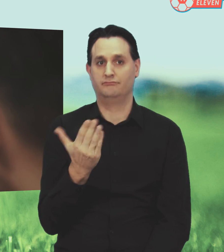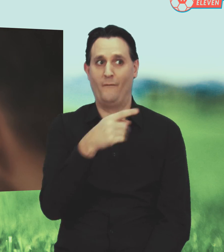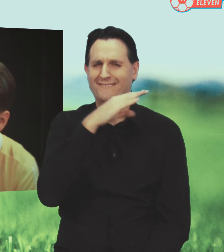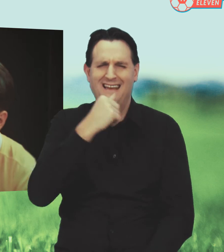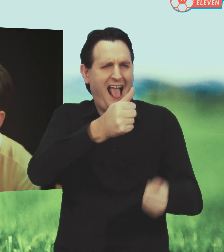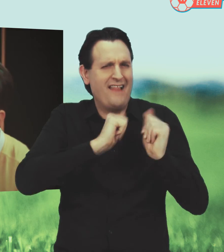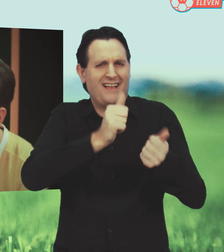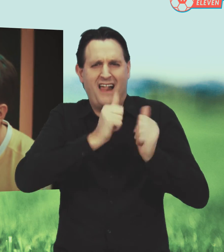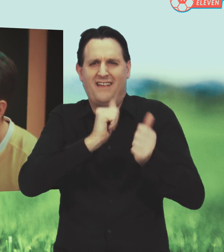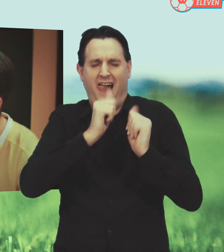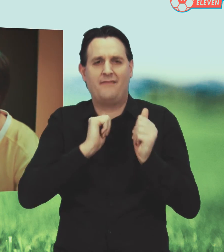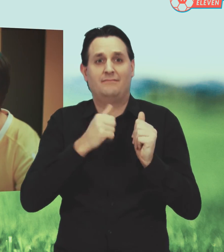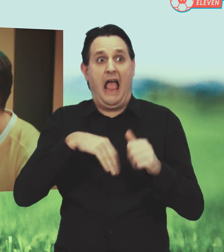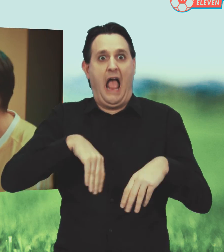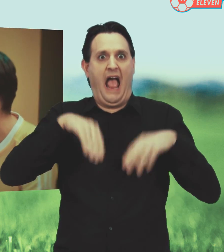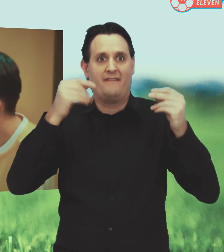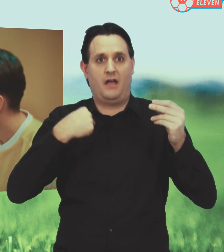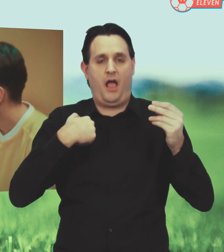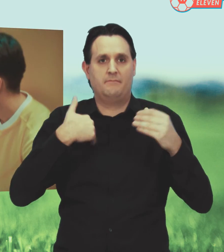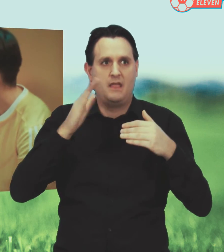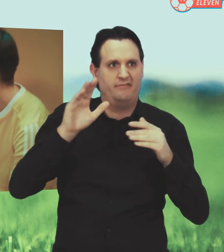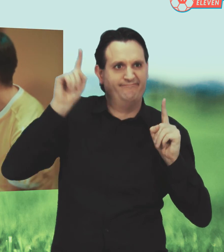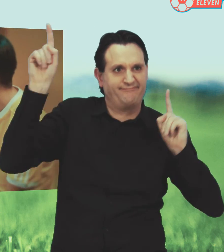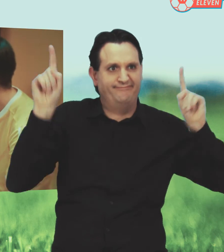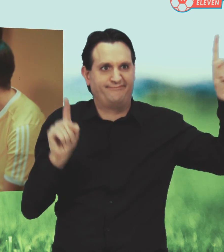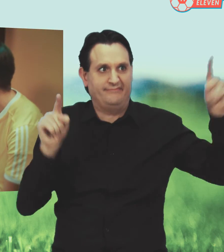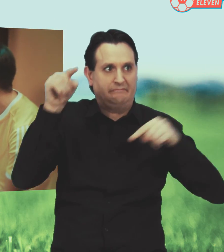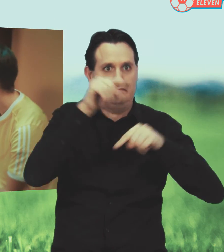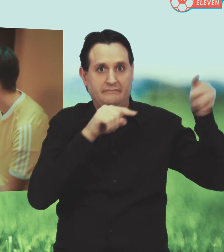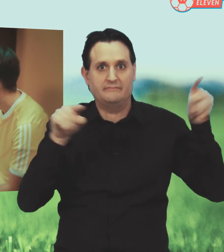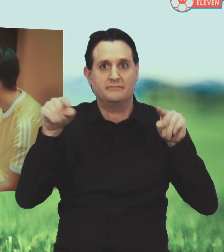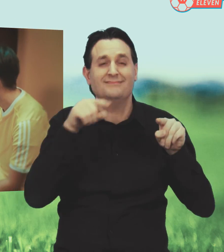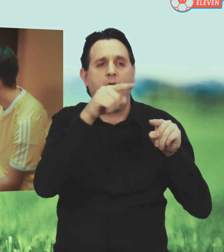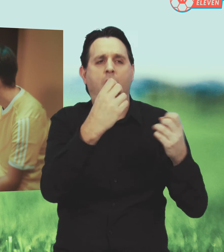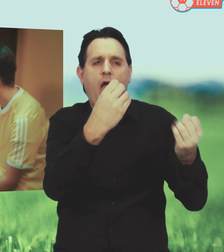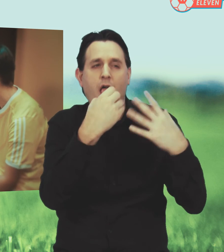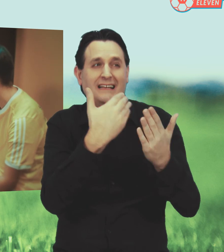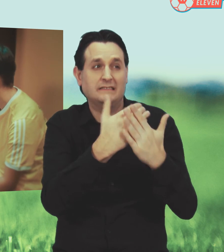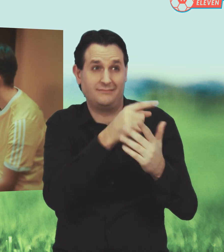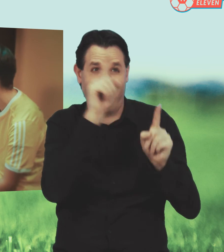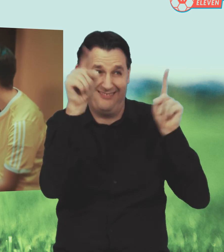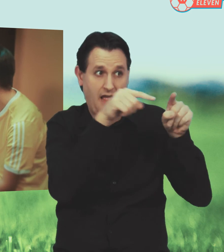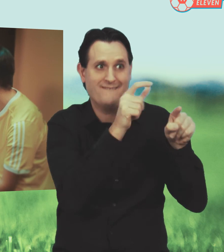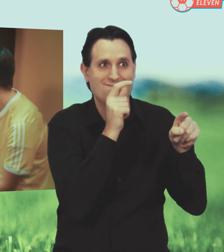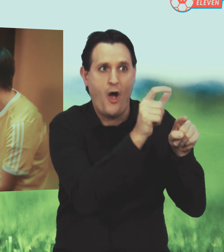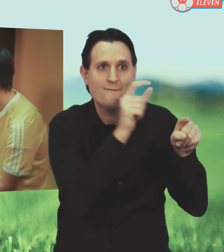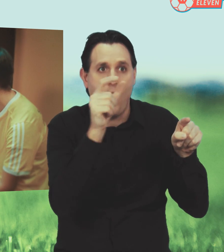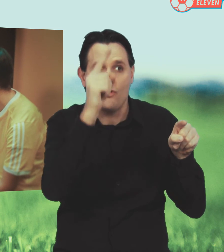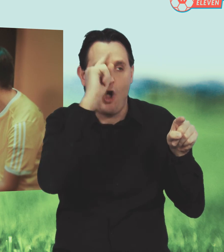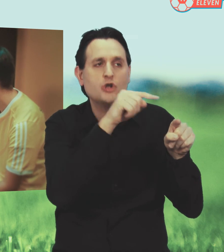mir auch viel geholfen und so. Ich habe viel so mit Handzeichen gemacht und so. dann hat er es mir erklärt. das ist das